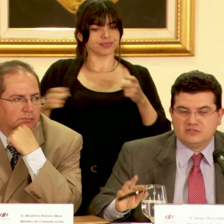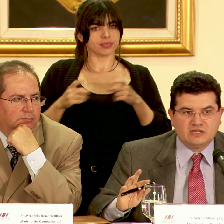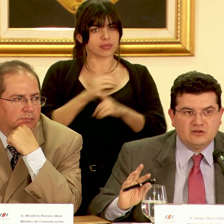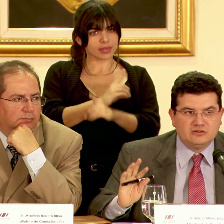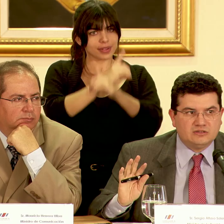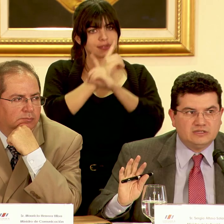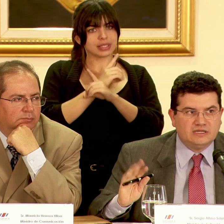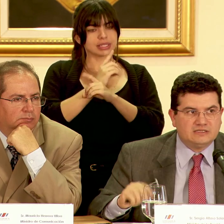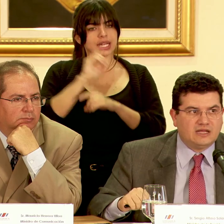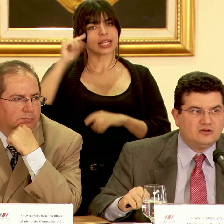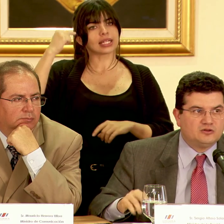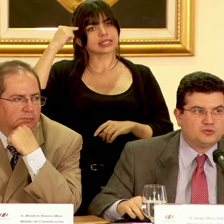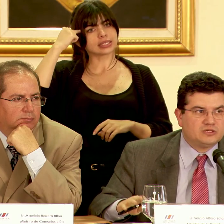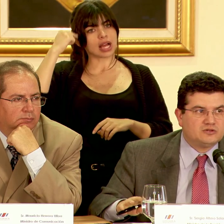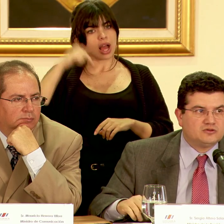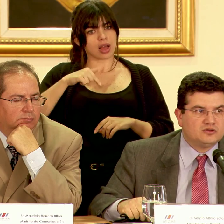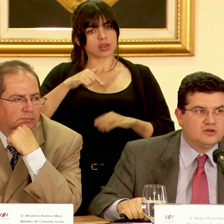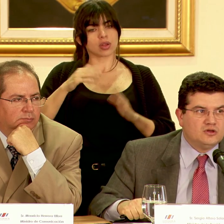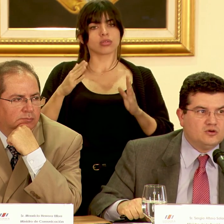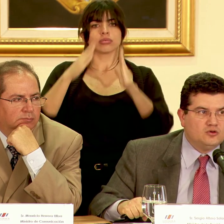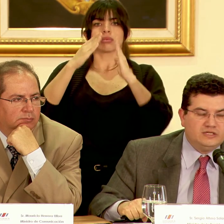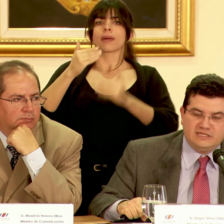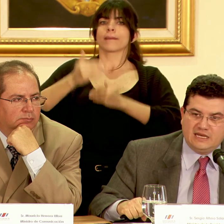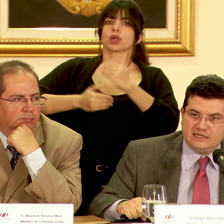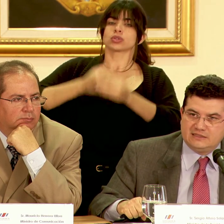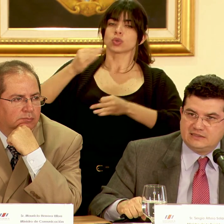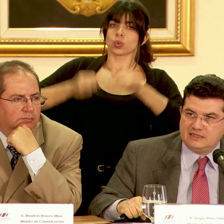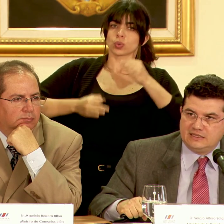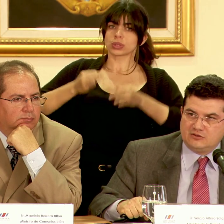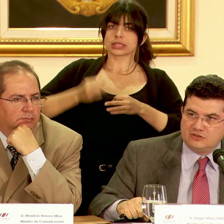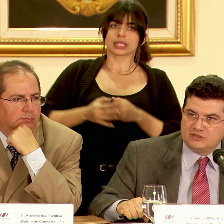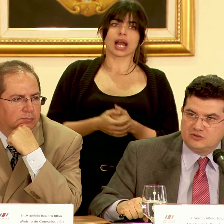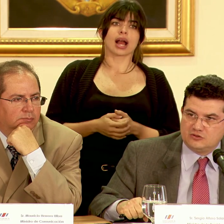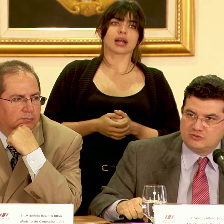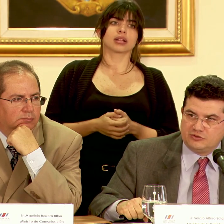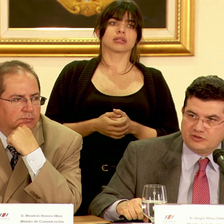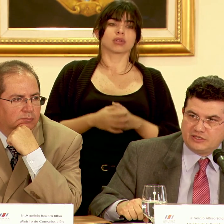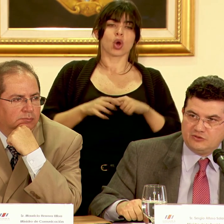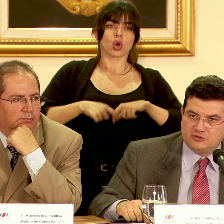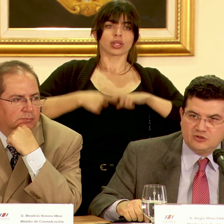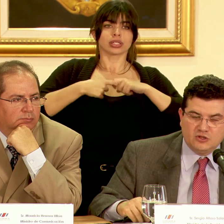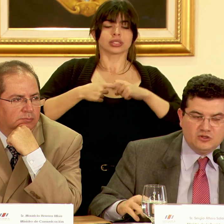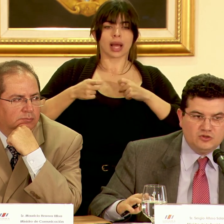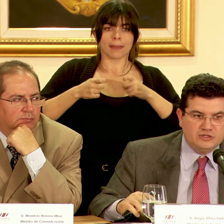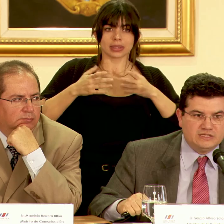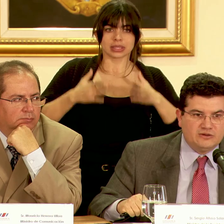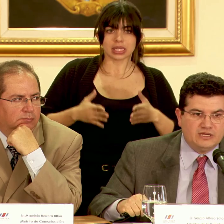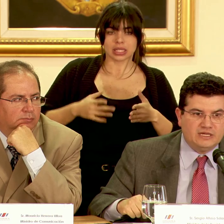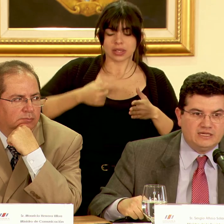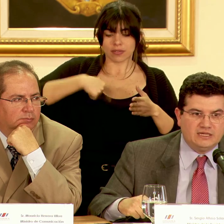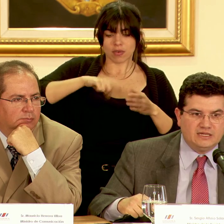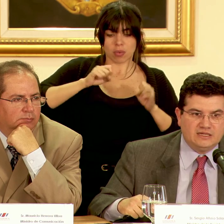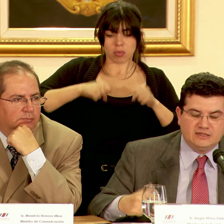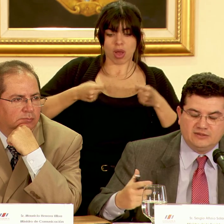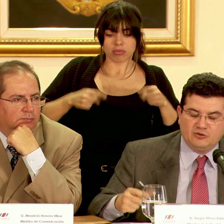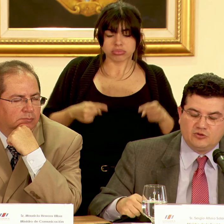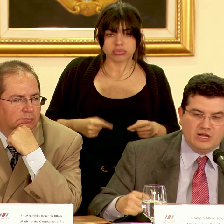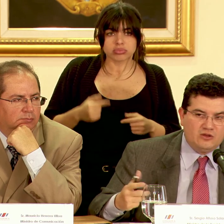defensa de los estados del estado en los procesos judiciales contenciosos administrativos donde se ve